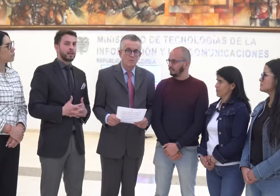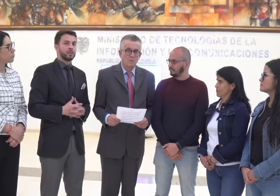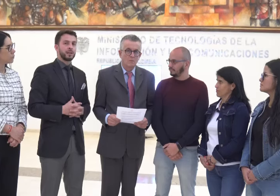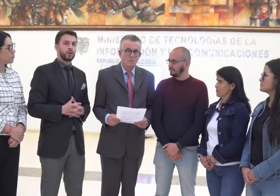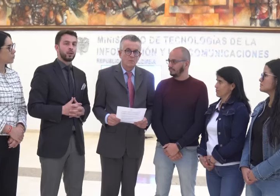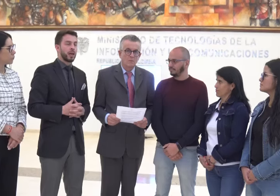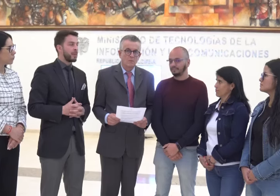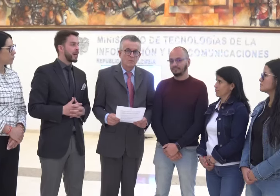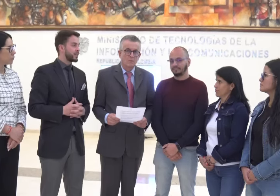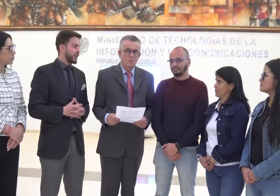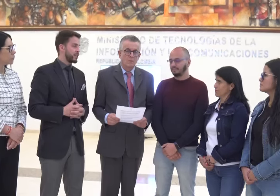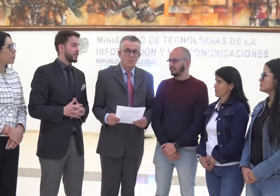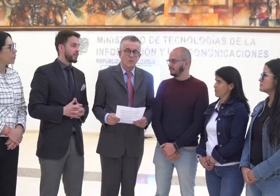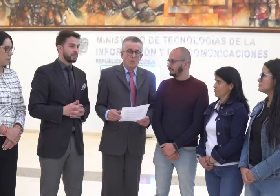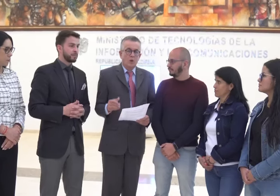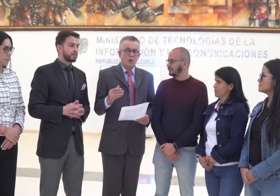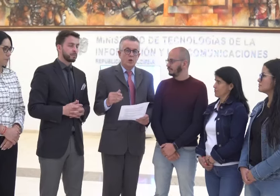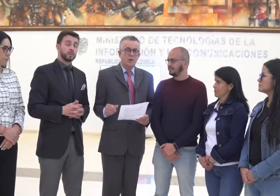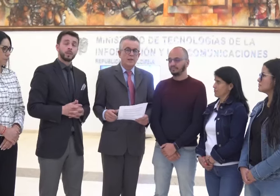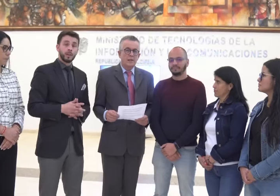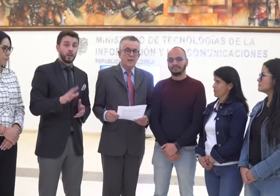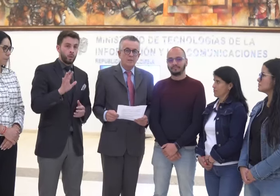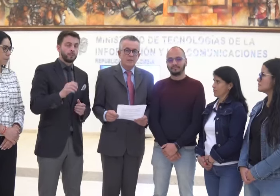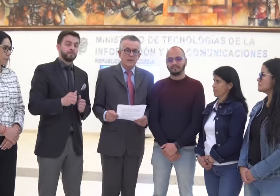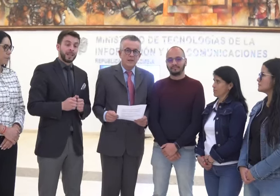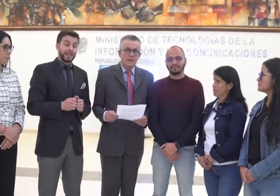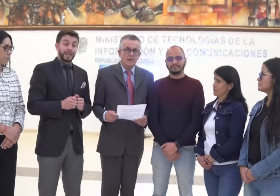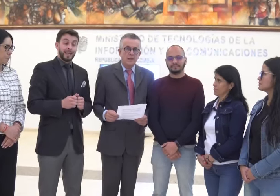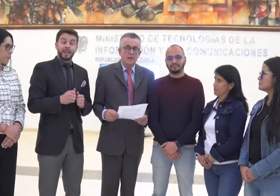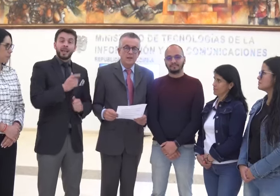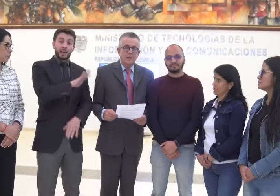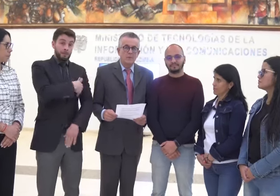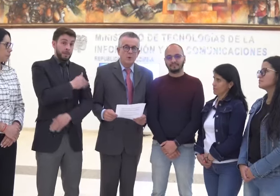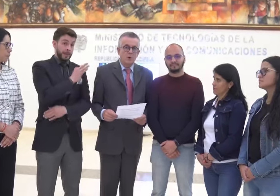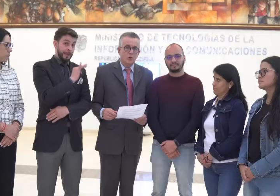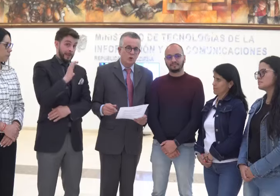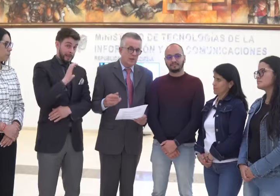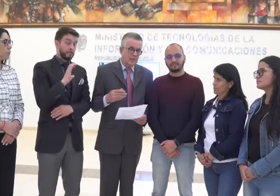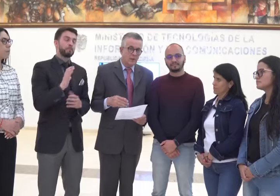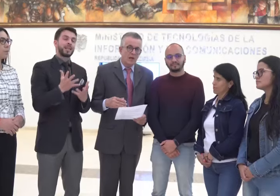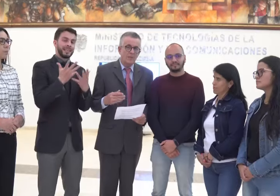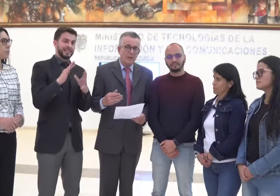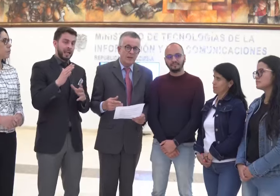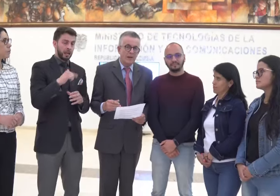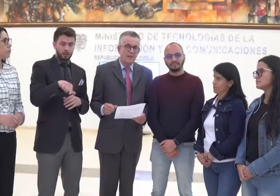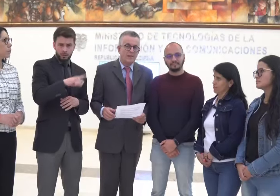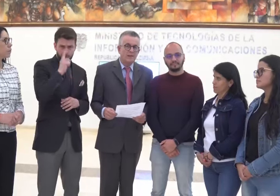cuál es el cronograma y las fechas. Bueno, nosotros desde Mintic hemos, esta no es la primera vez